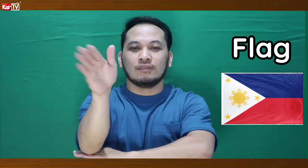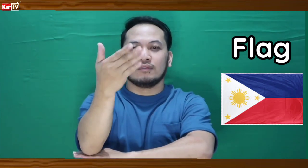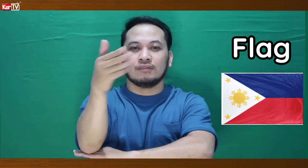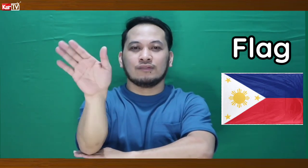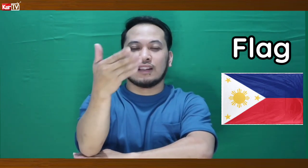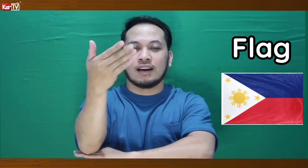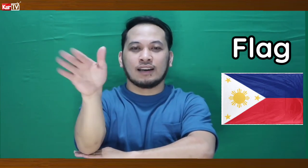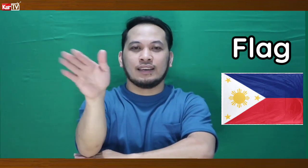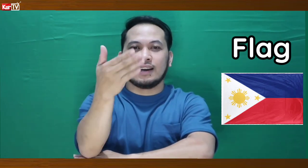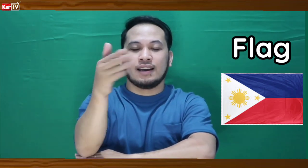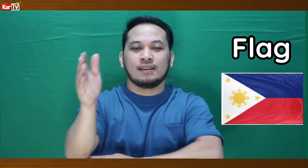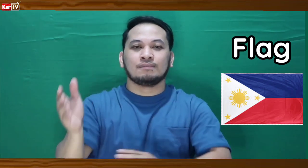Flag, ayan